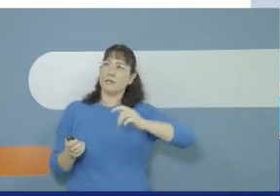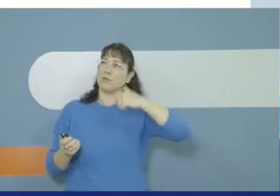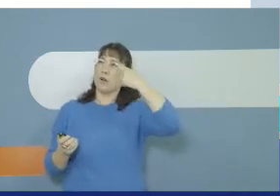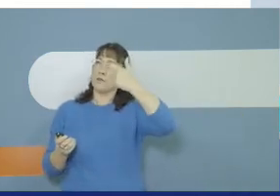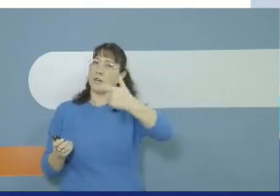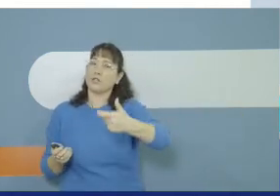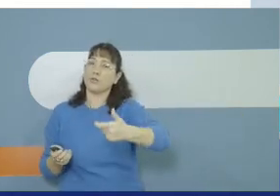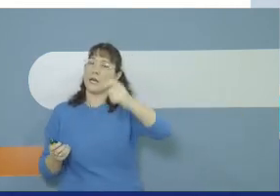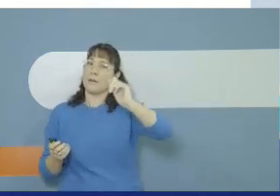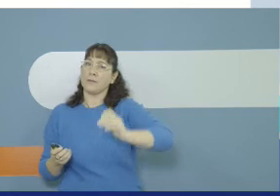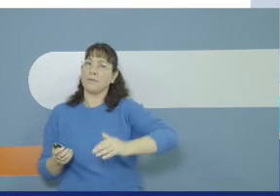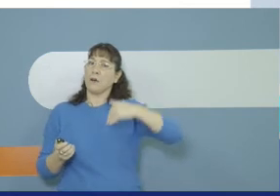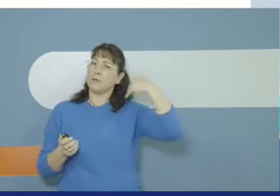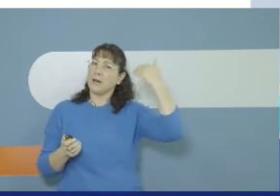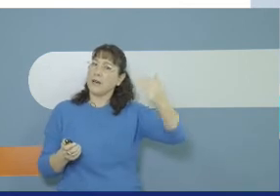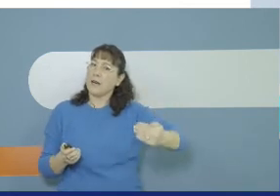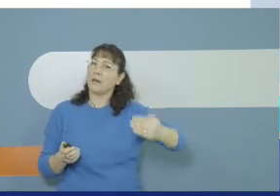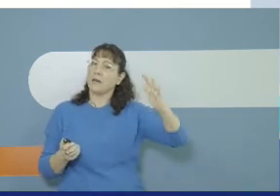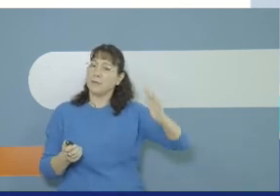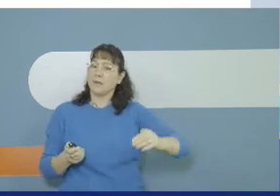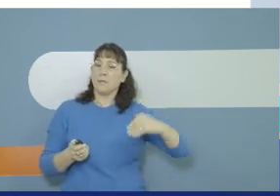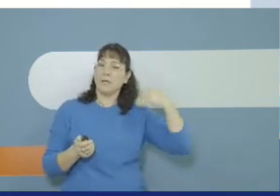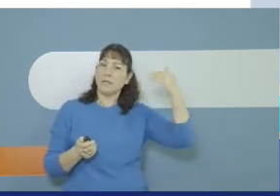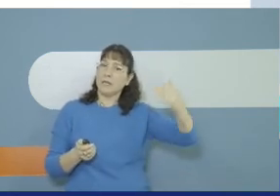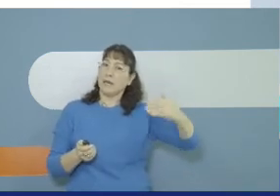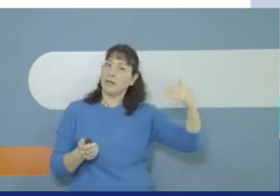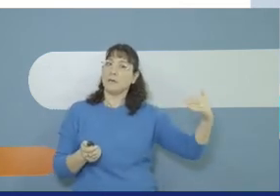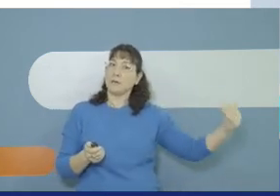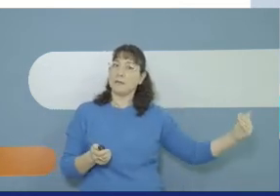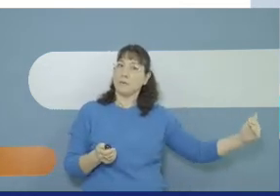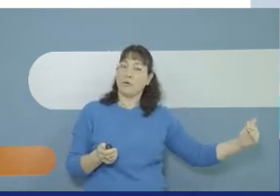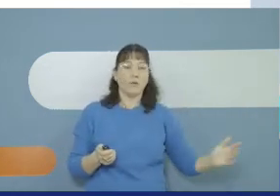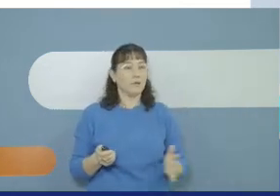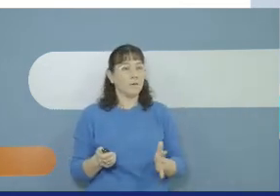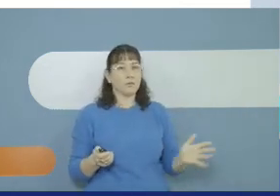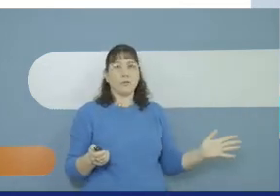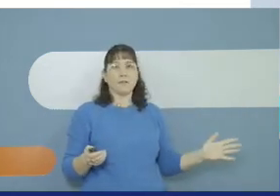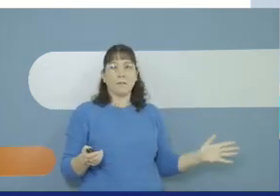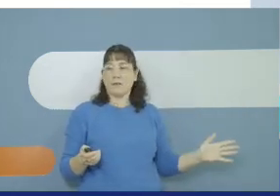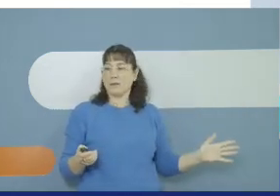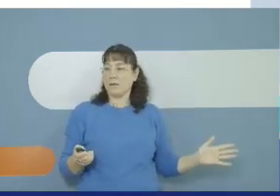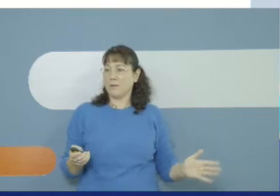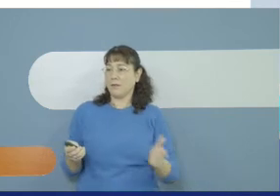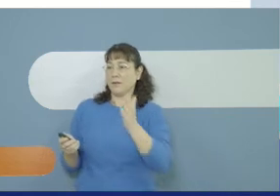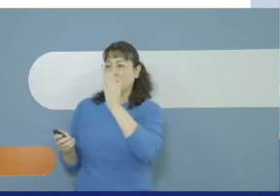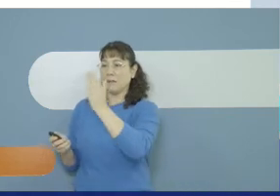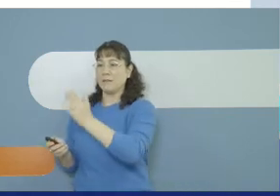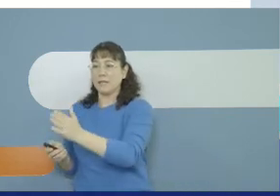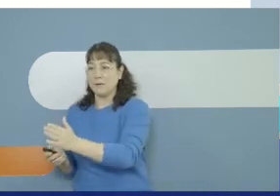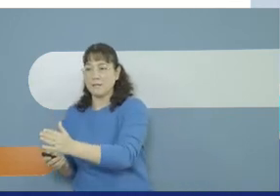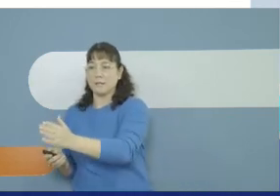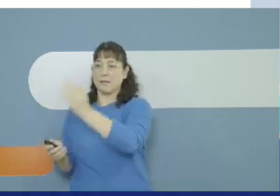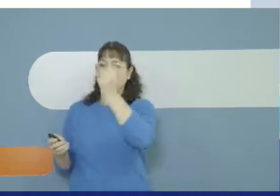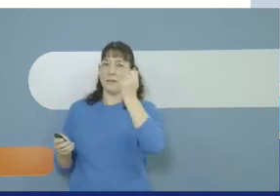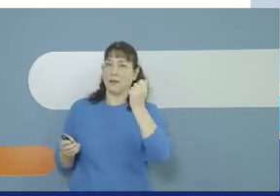איזו תמונה הופיעה ראשונה מה הופיעה אחר כך מי הגיע אחרי מי בסיפור ופשוט לספר את זה מי